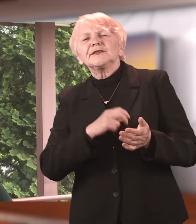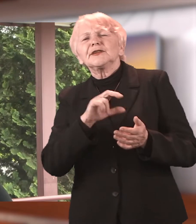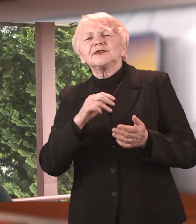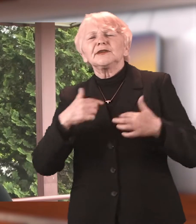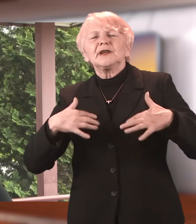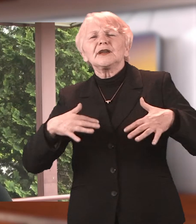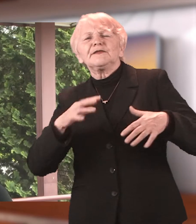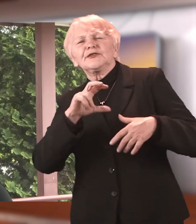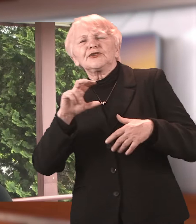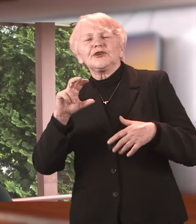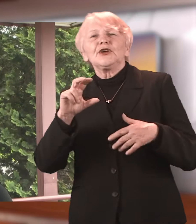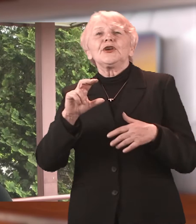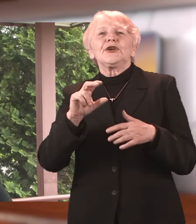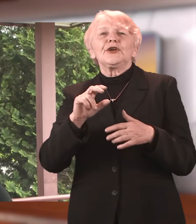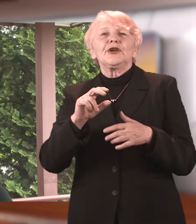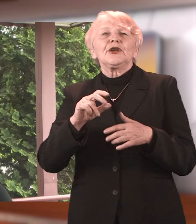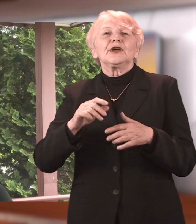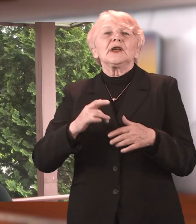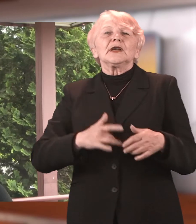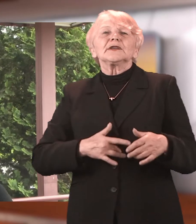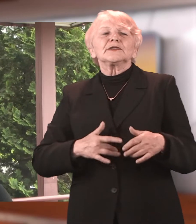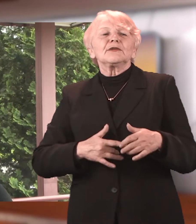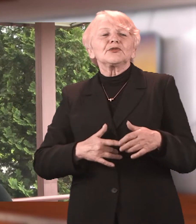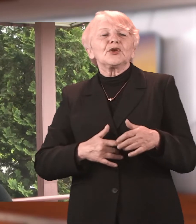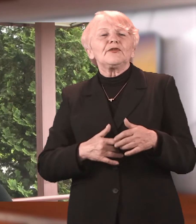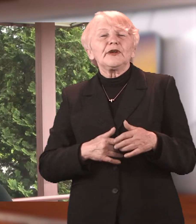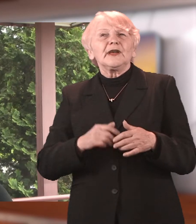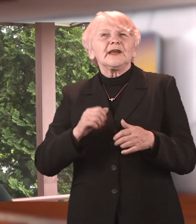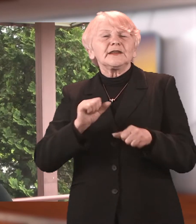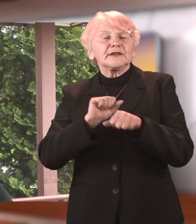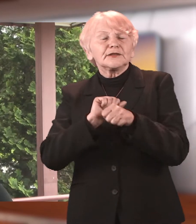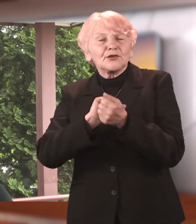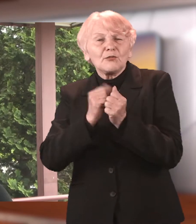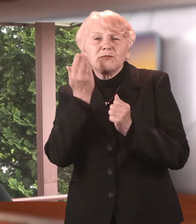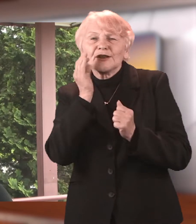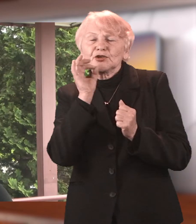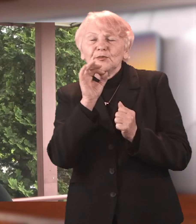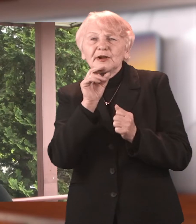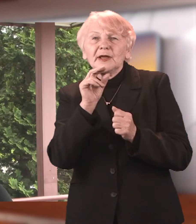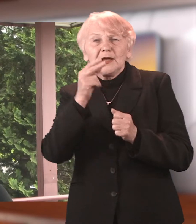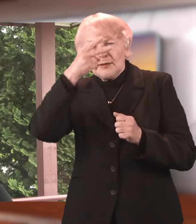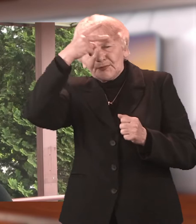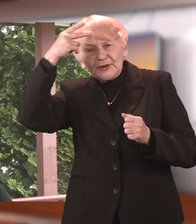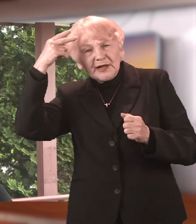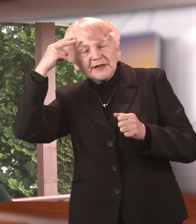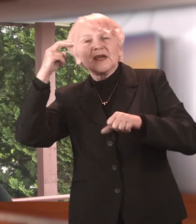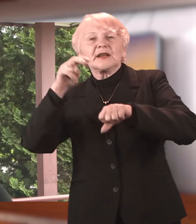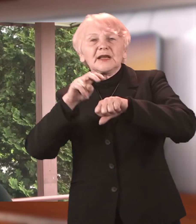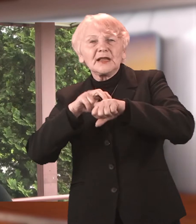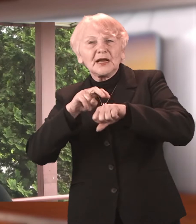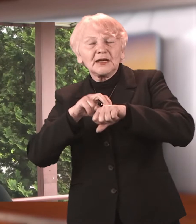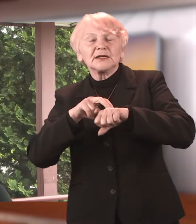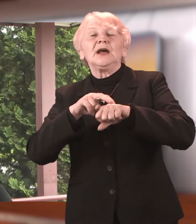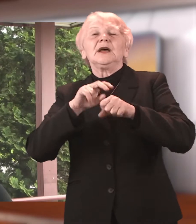opieki pediatrycznej. Mamy do tego wysoko wykwalifikowany personel lekarski, pielęgniarski. Mamy do dyspozycji